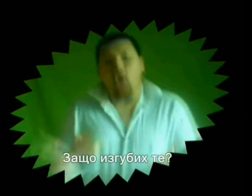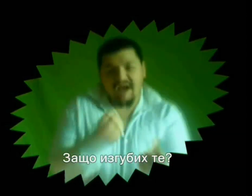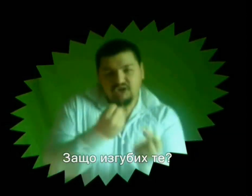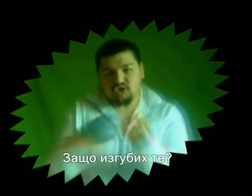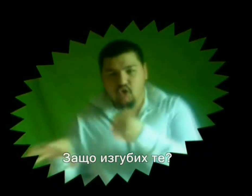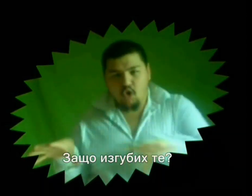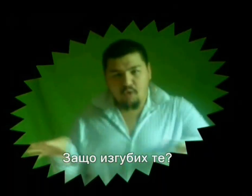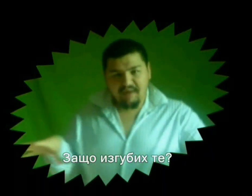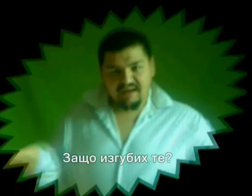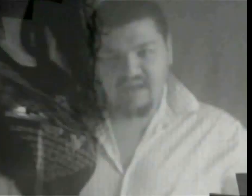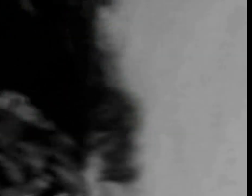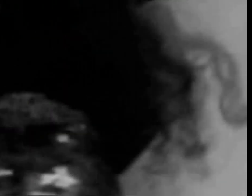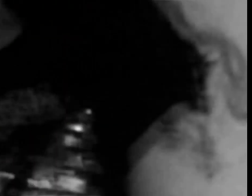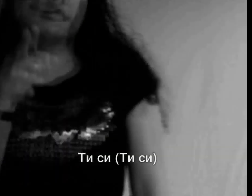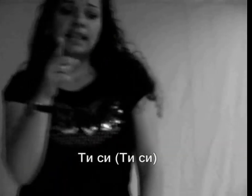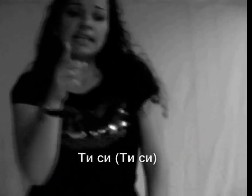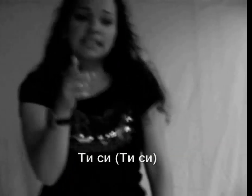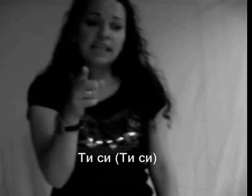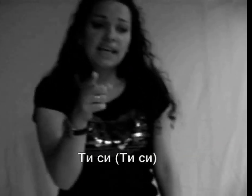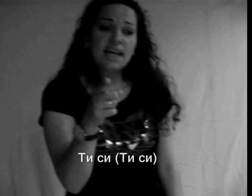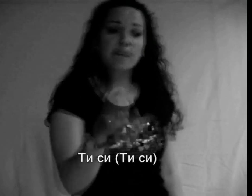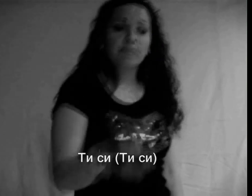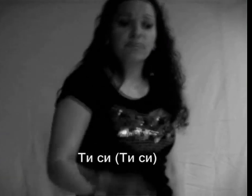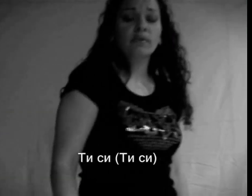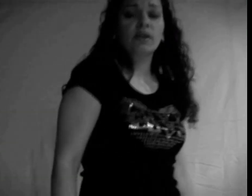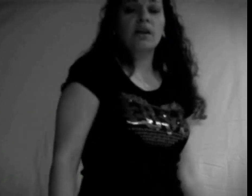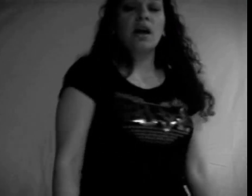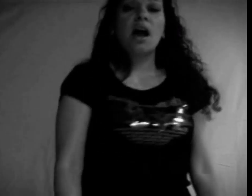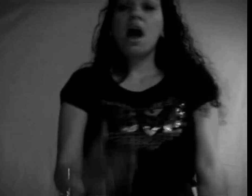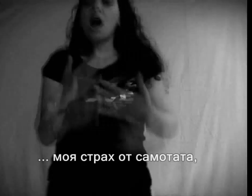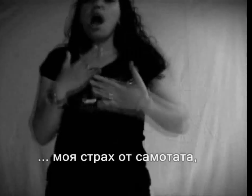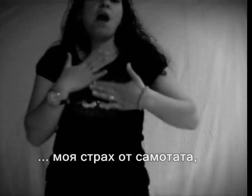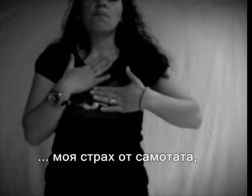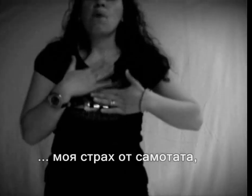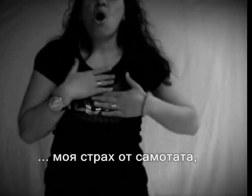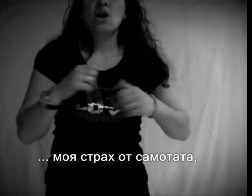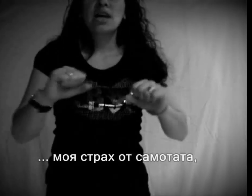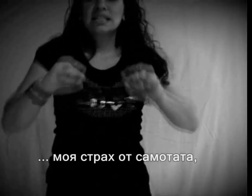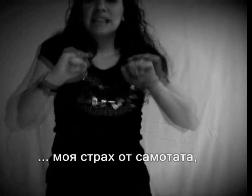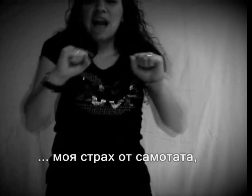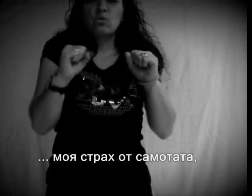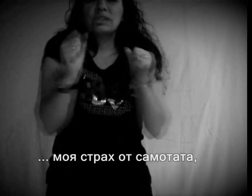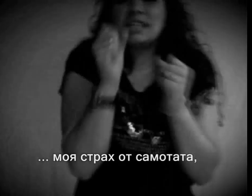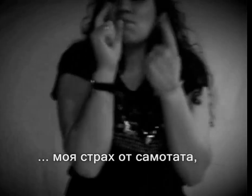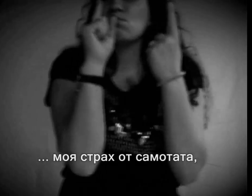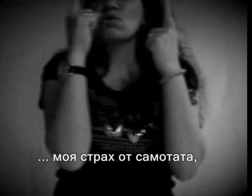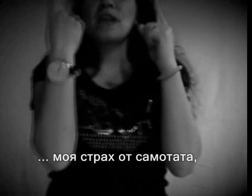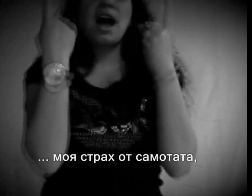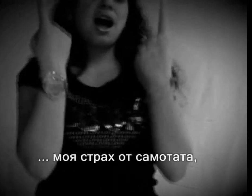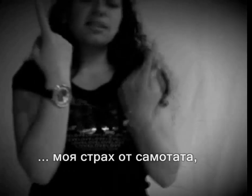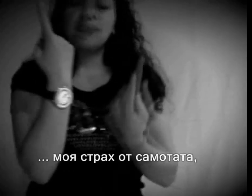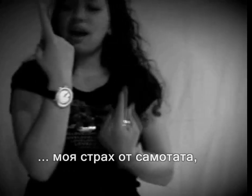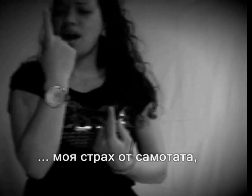защо изгубих те? Ти си, ти си, моят страх от самотата,